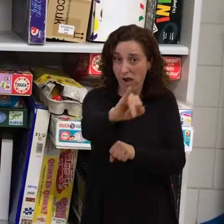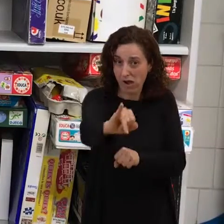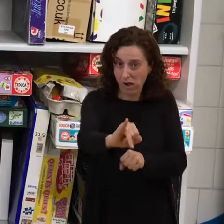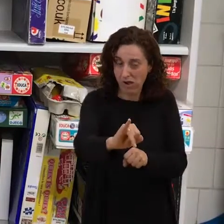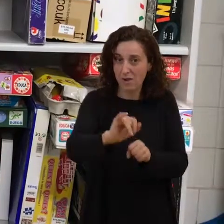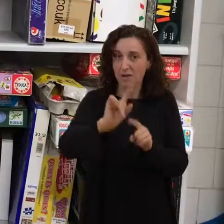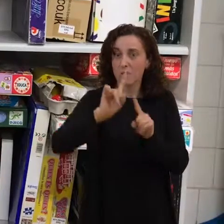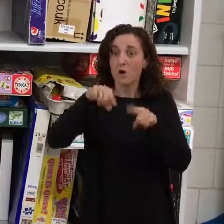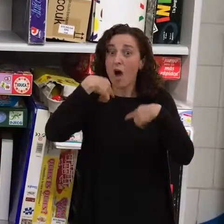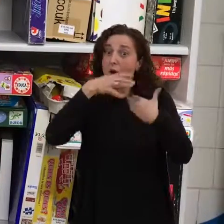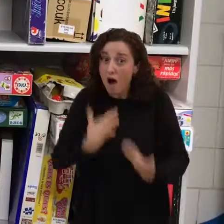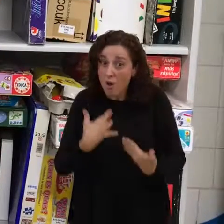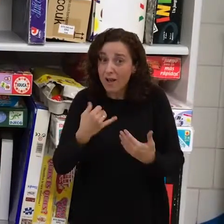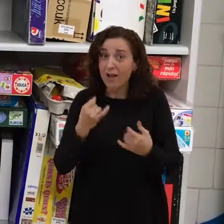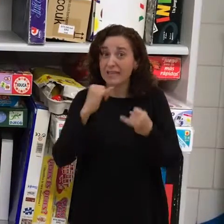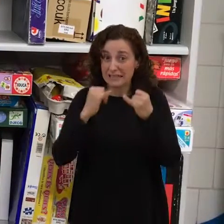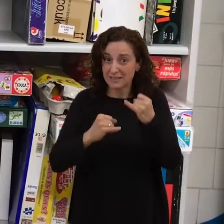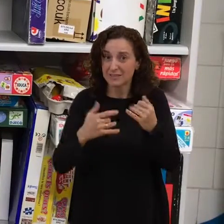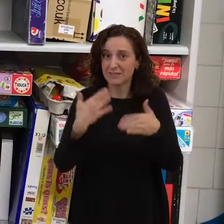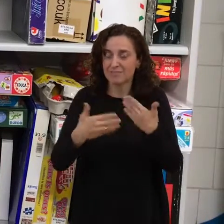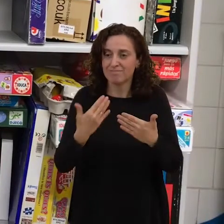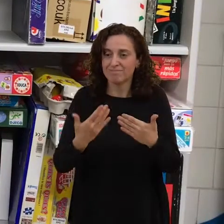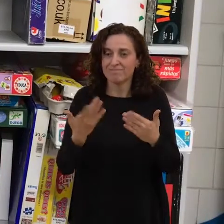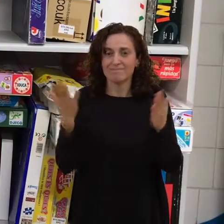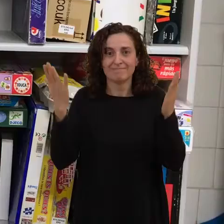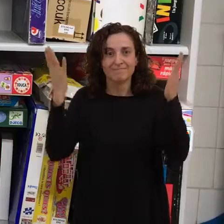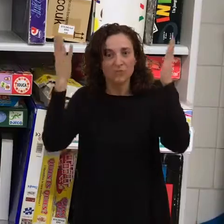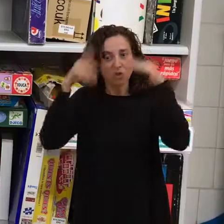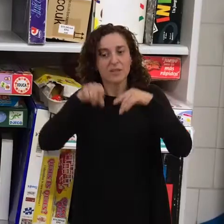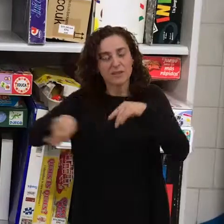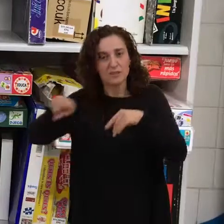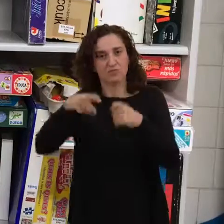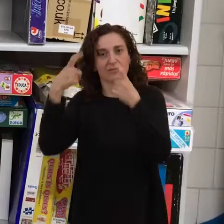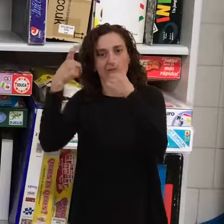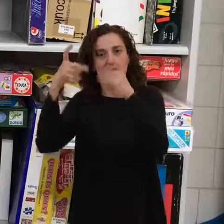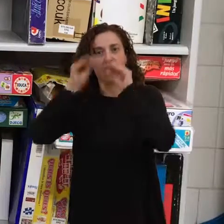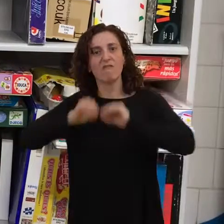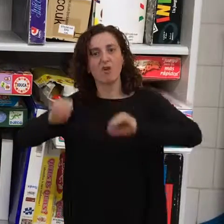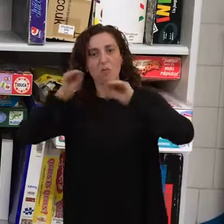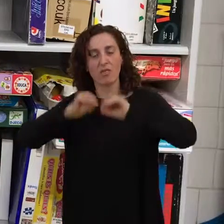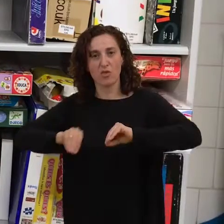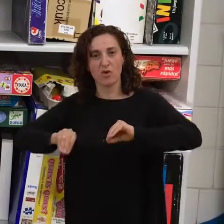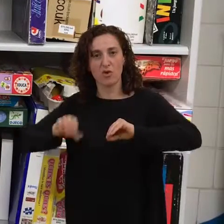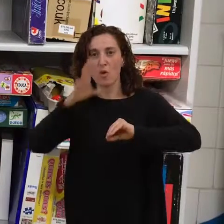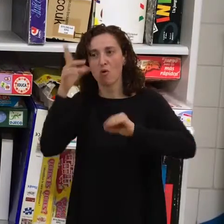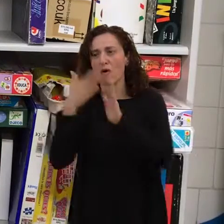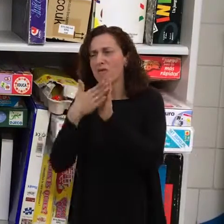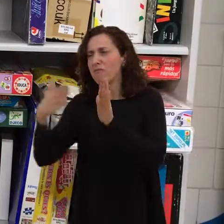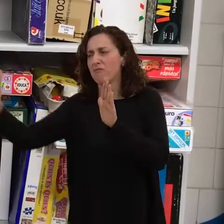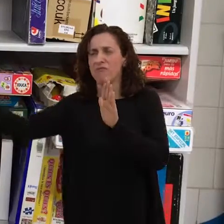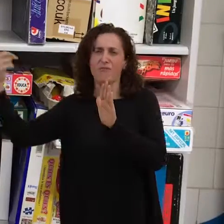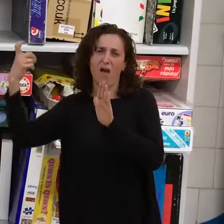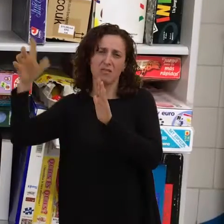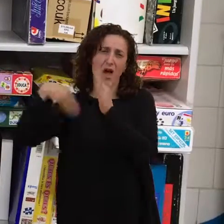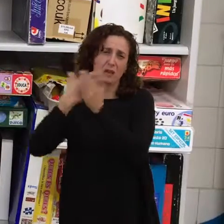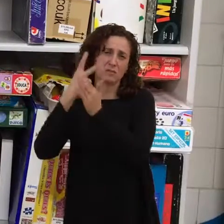que ofrecerles algo a ellos, porque todavía tienen muchos años delante para tener que trabajar.